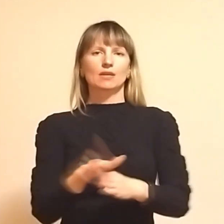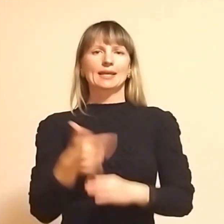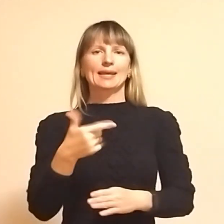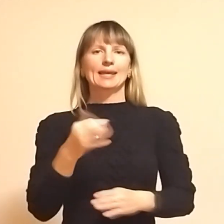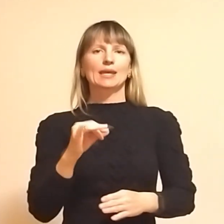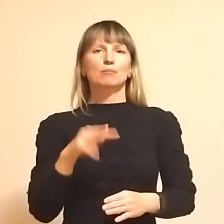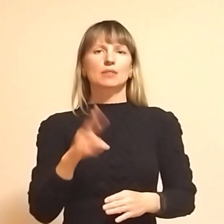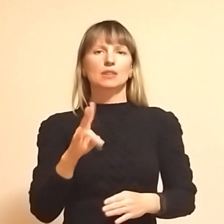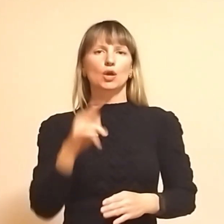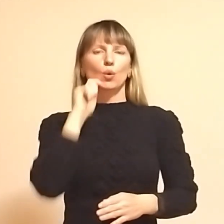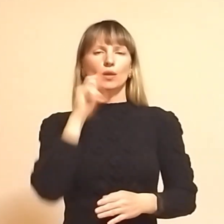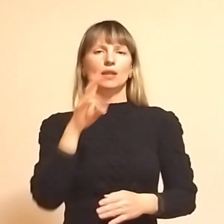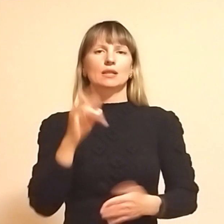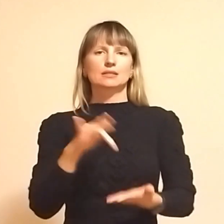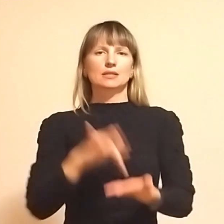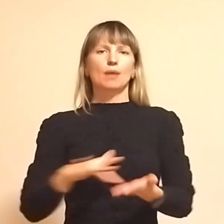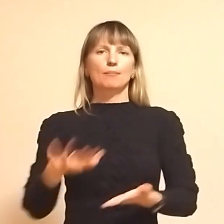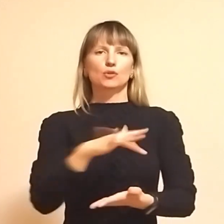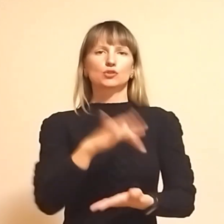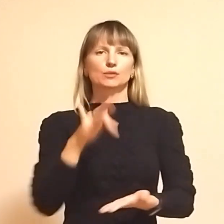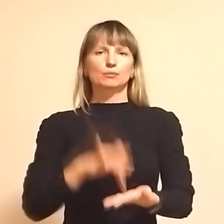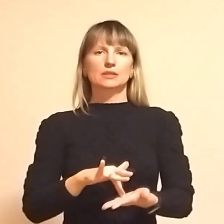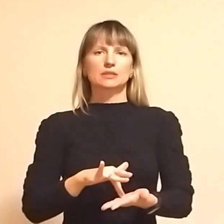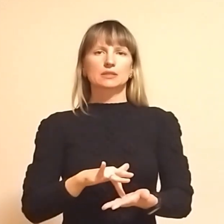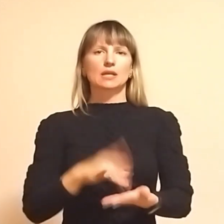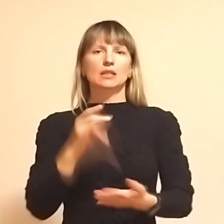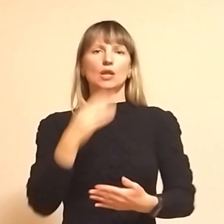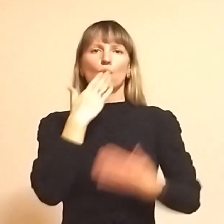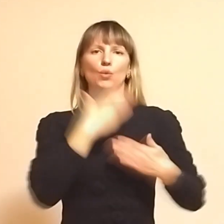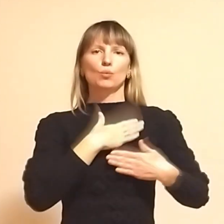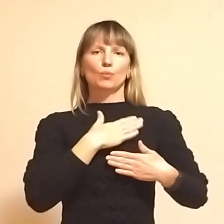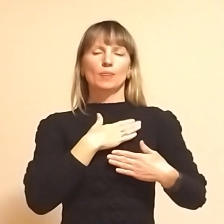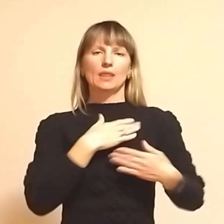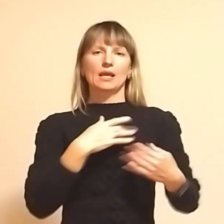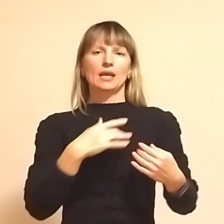гімн України на центральній площі міста на улюбленому інструменті.